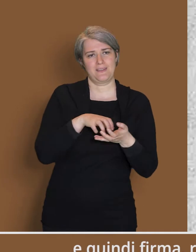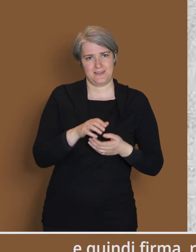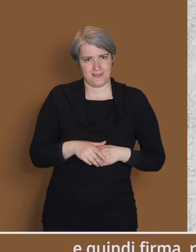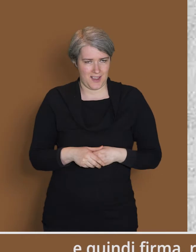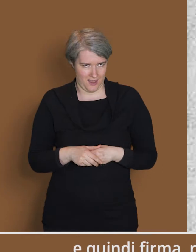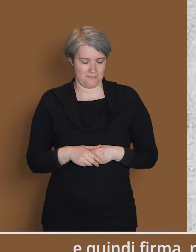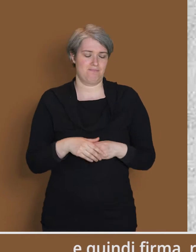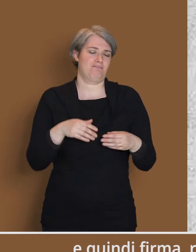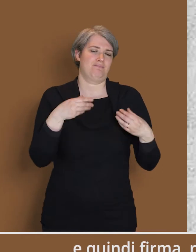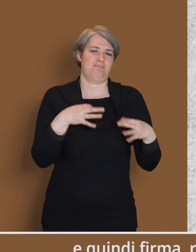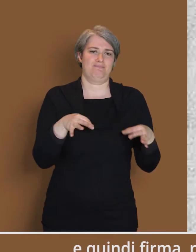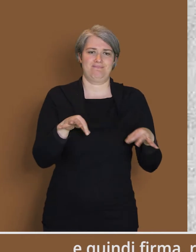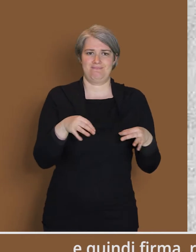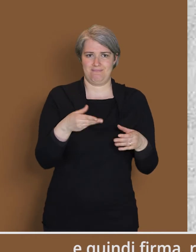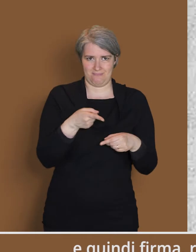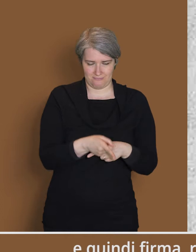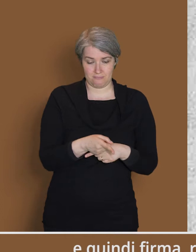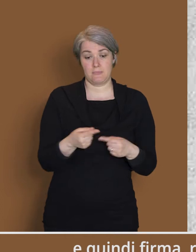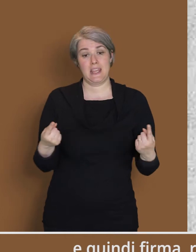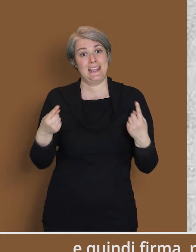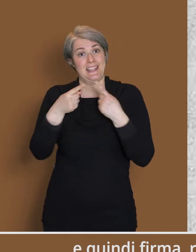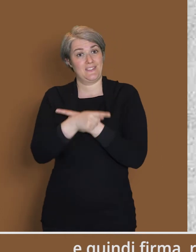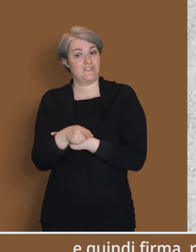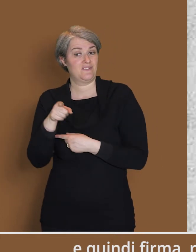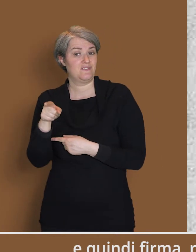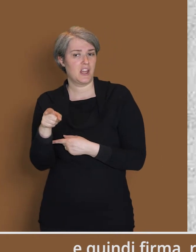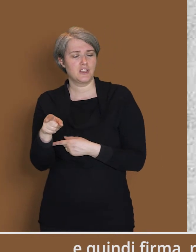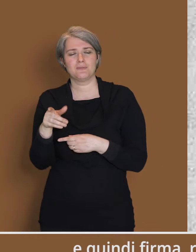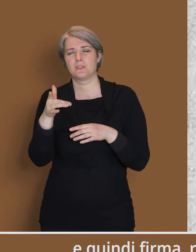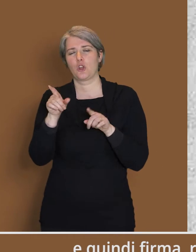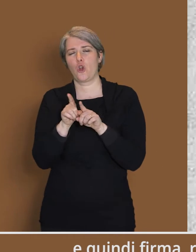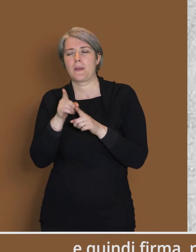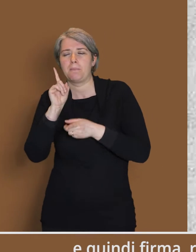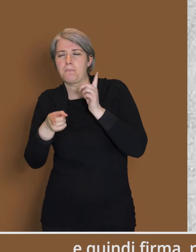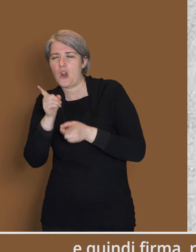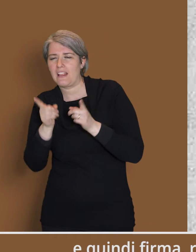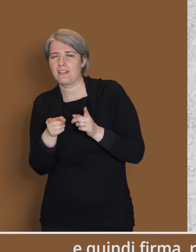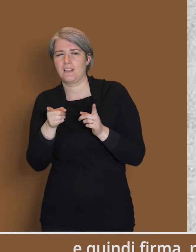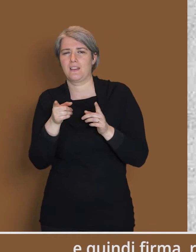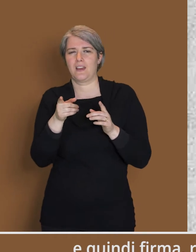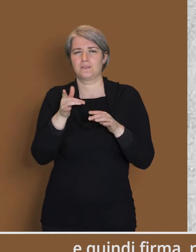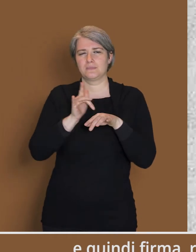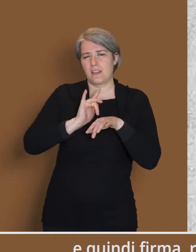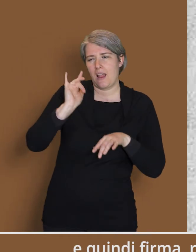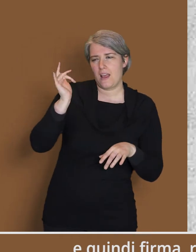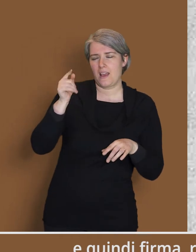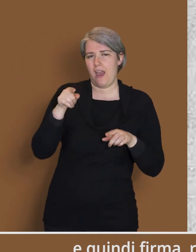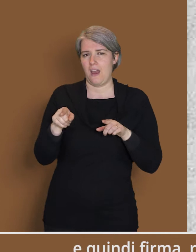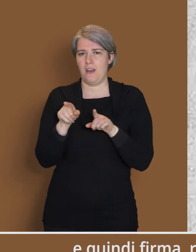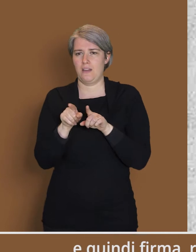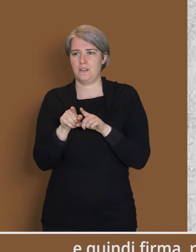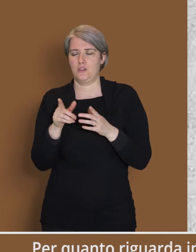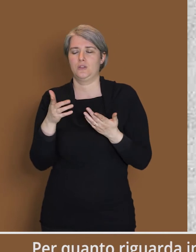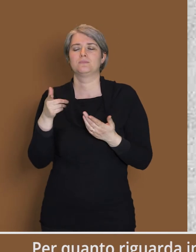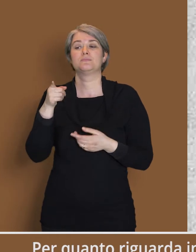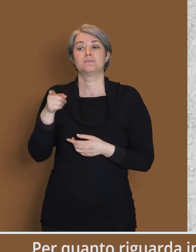e quindi firma, ritocca, annulla, a seconda dei casi. Questa è la parte, per così dire, burocratica del suo lavoro.